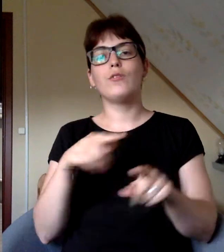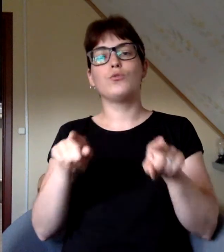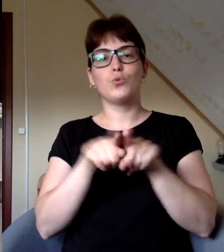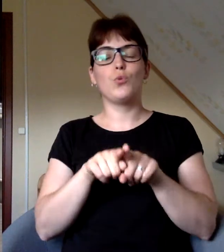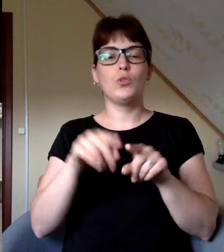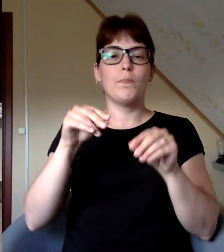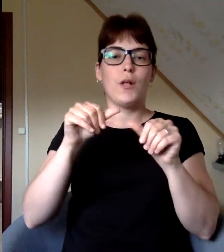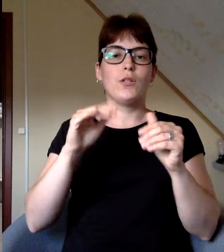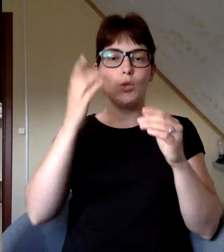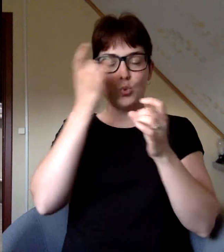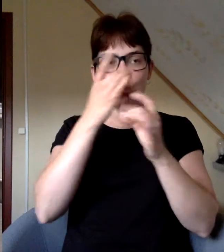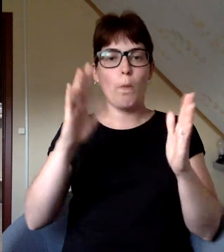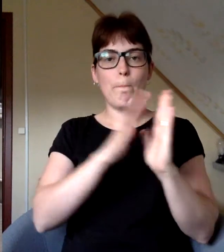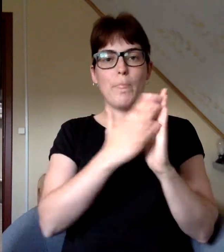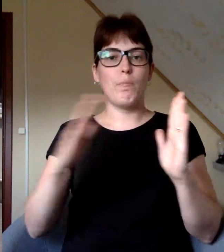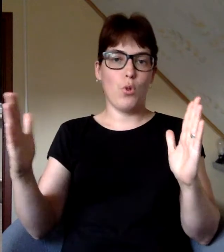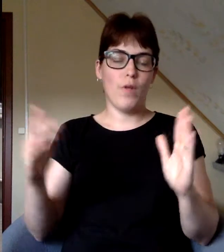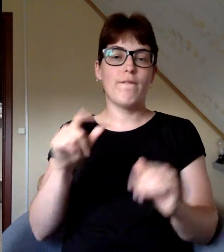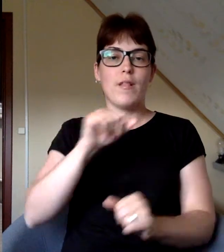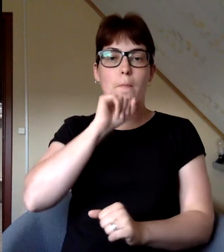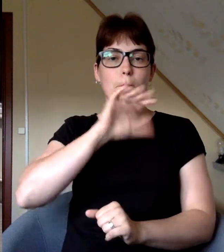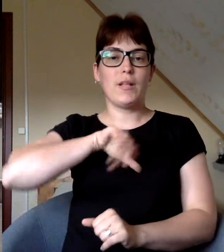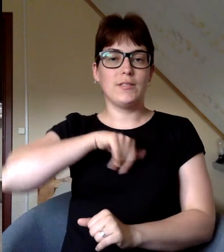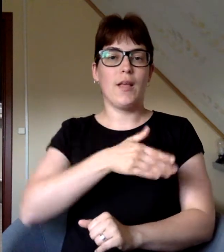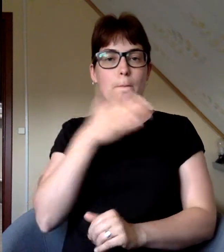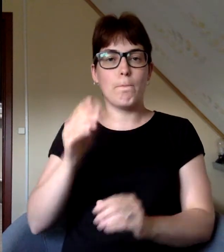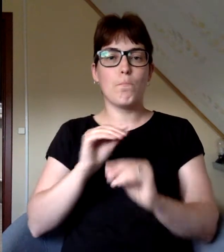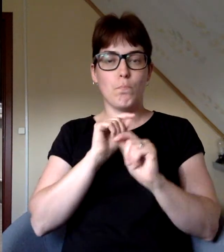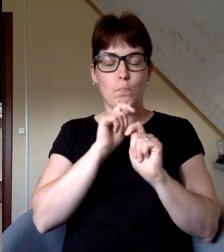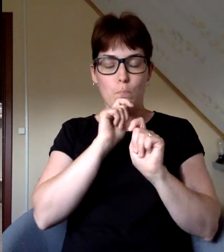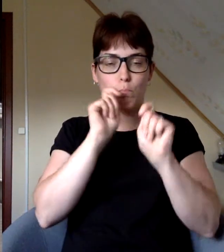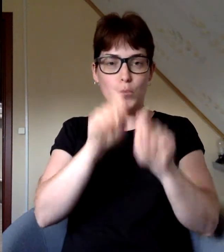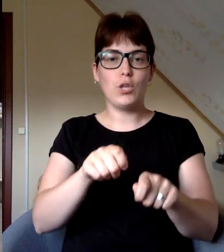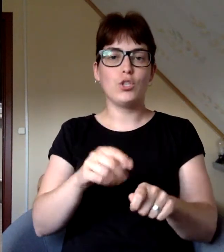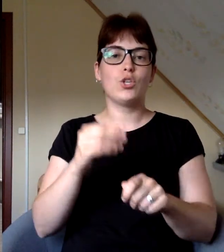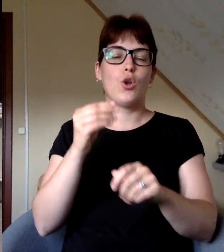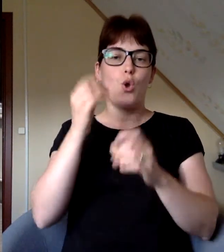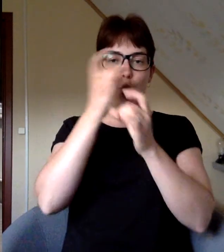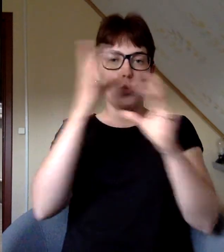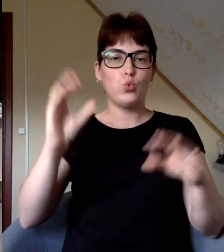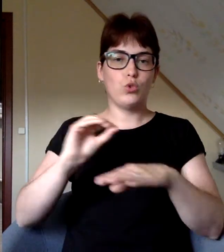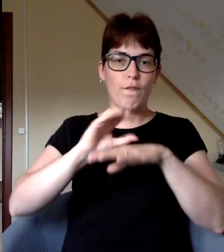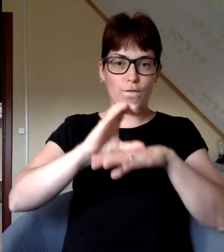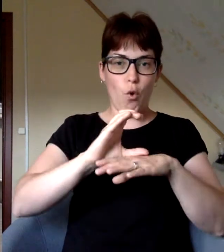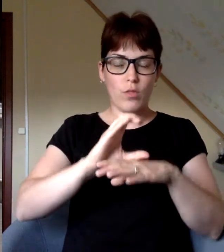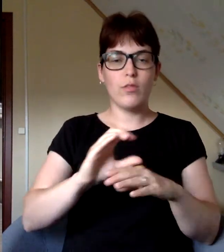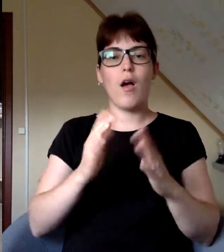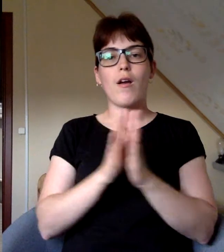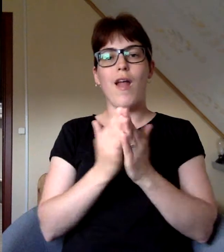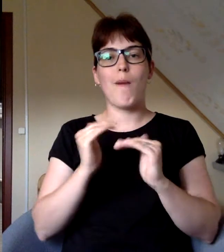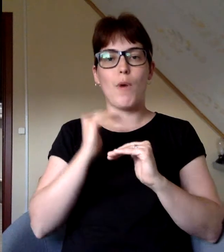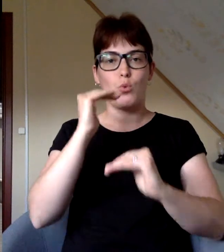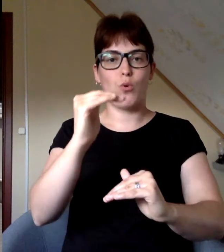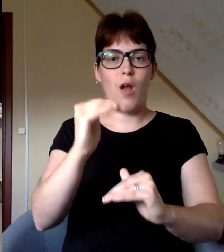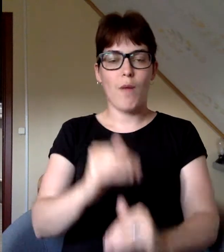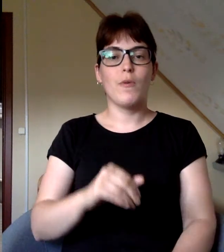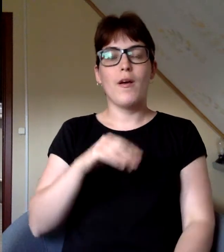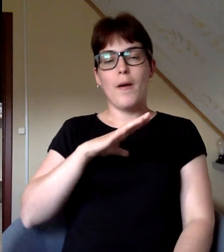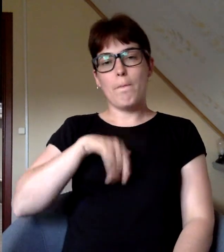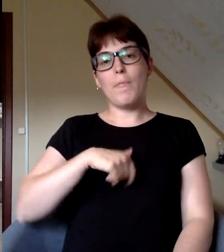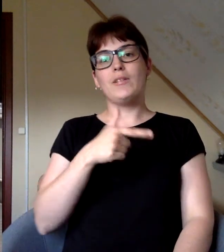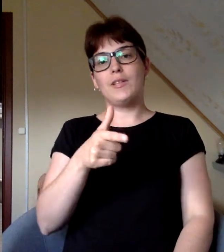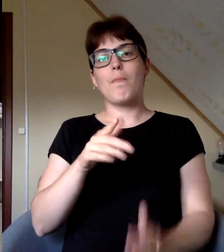nodaļas bibliotēku, kurai vēlāk piešķir Kultūras fonda grāmatu krājumu. 1930. gadā